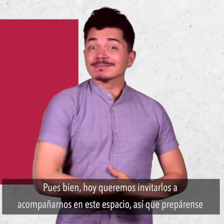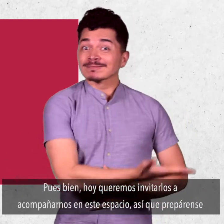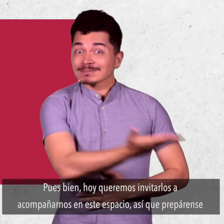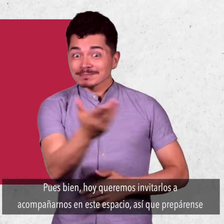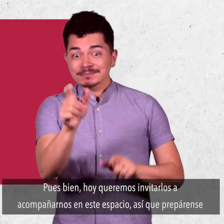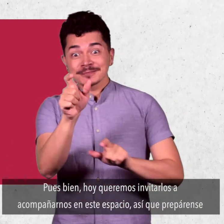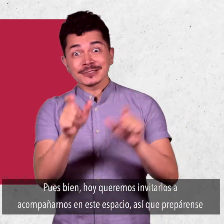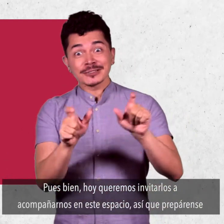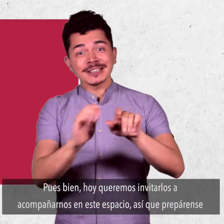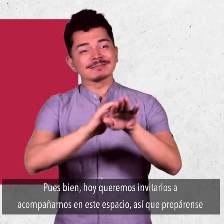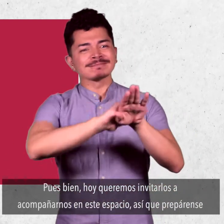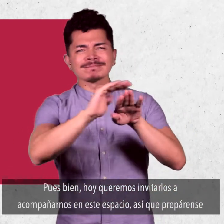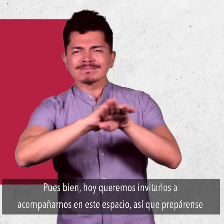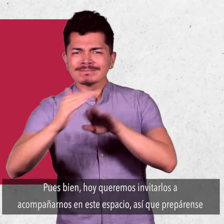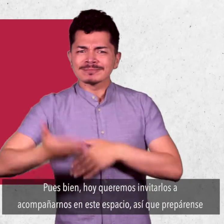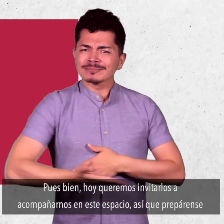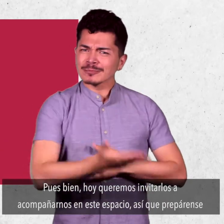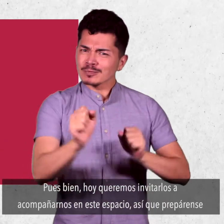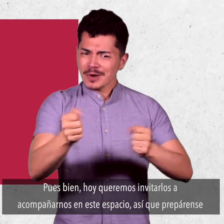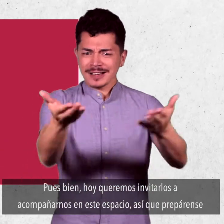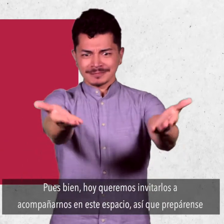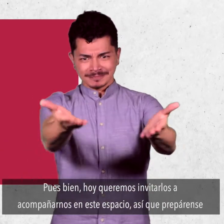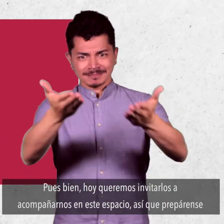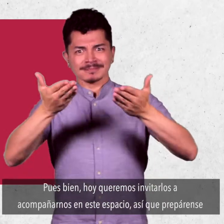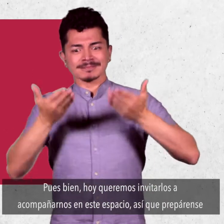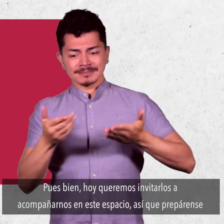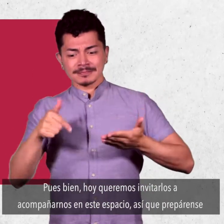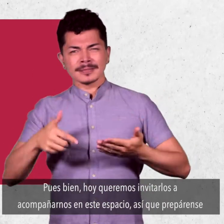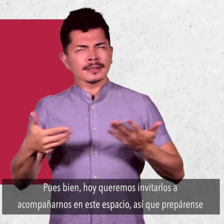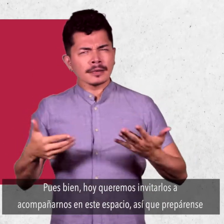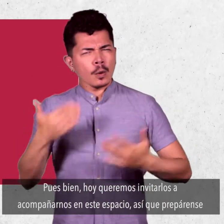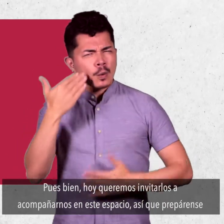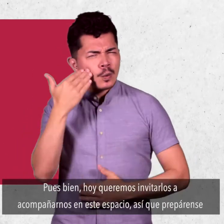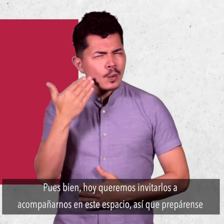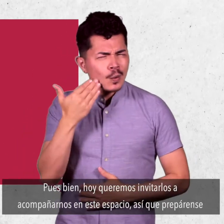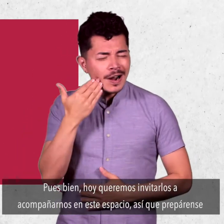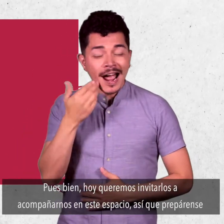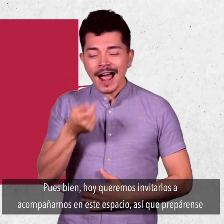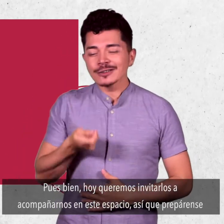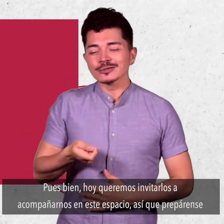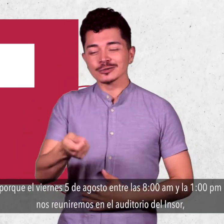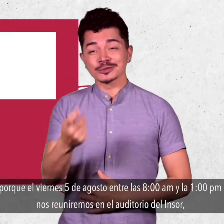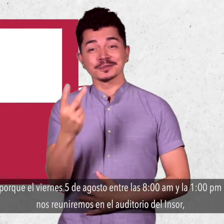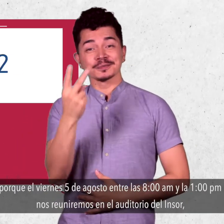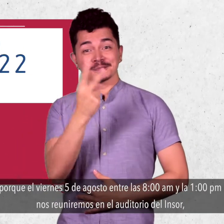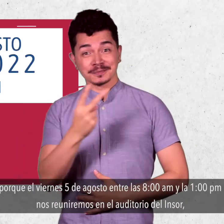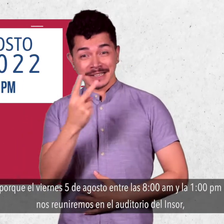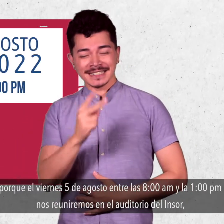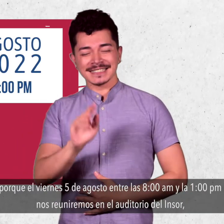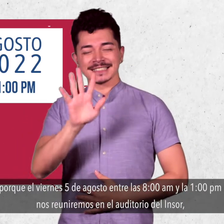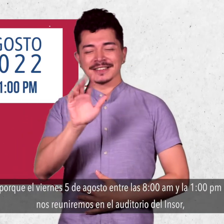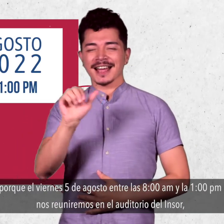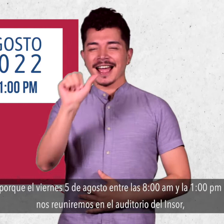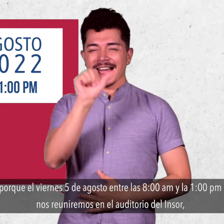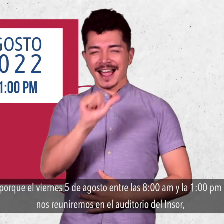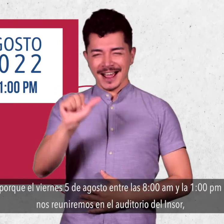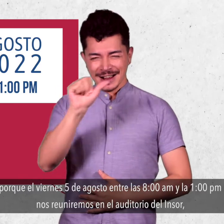Pues bien, hoy queremos invitarlos a acompañarnos en este espacio, así que prepárense porque el viernes